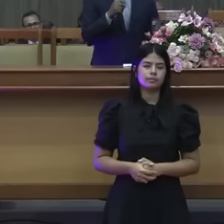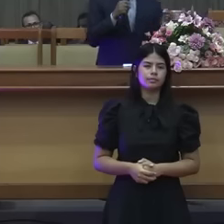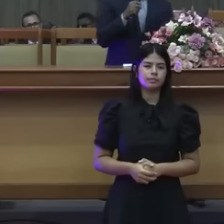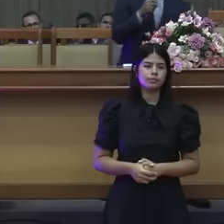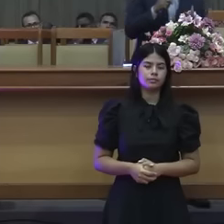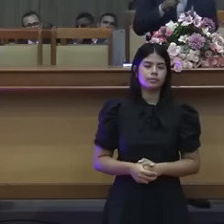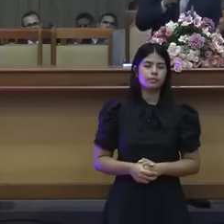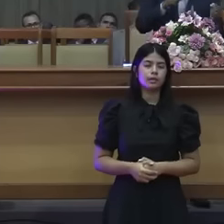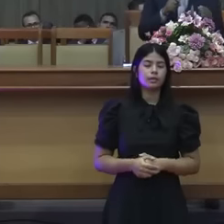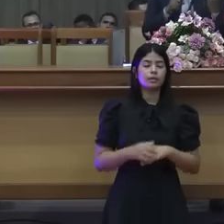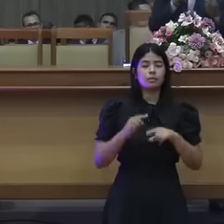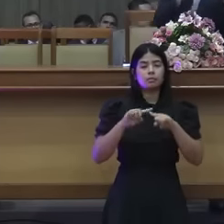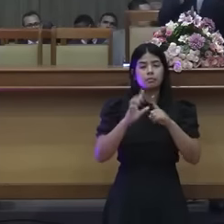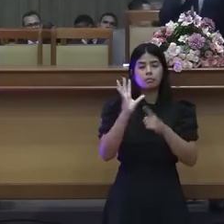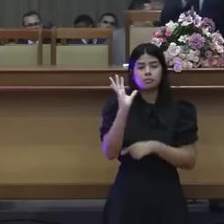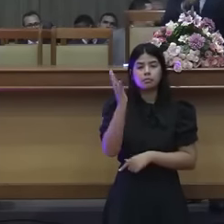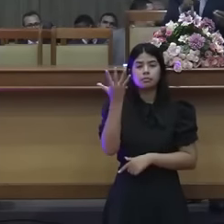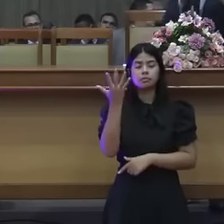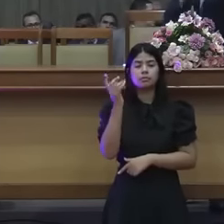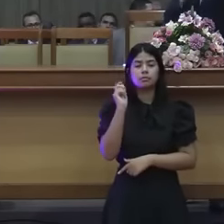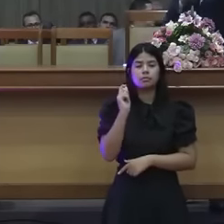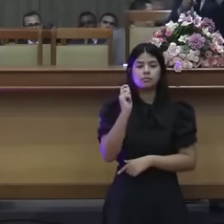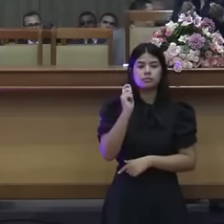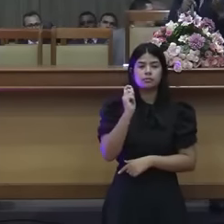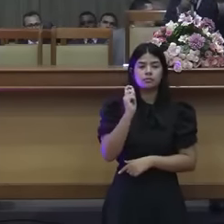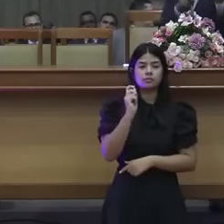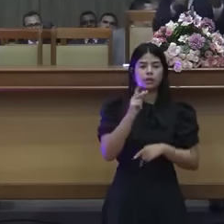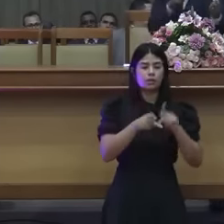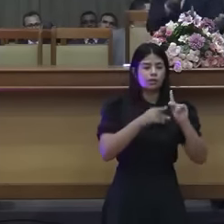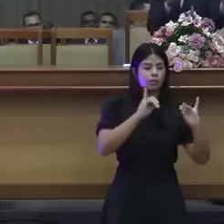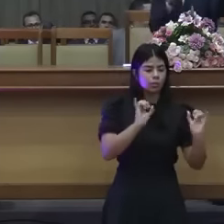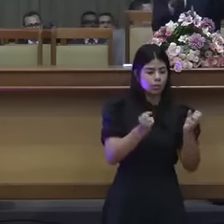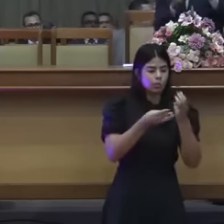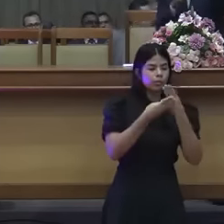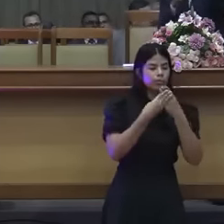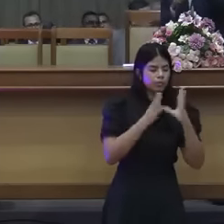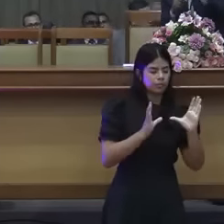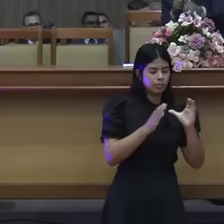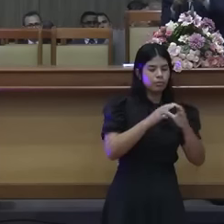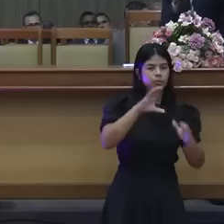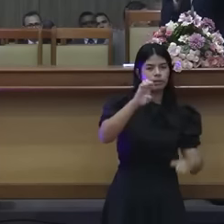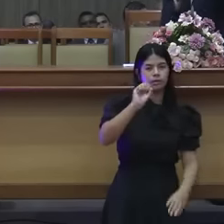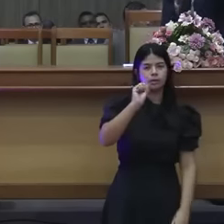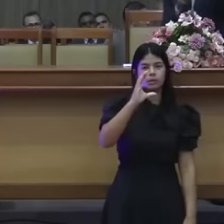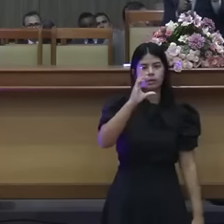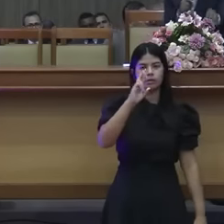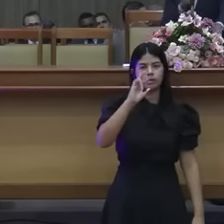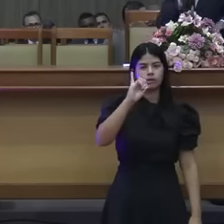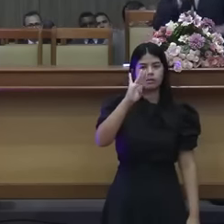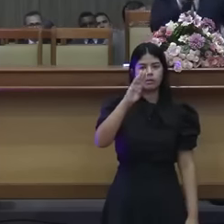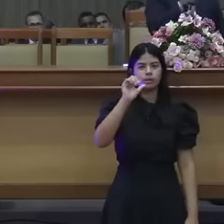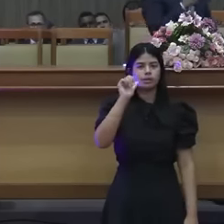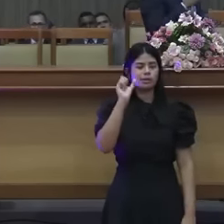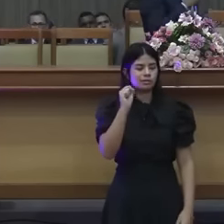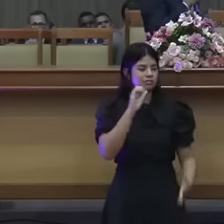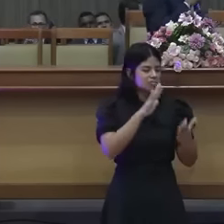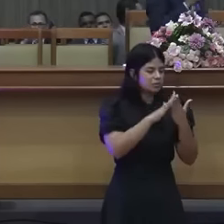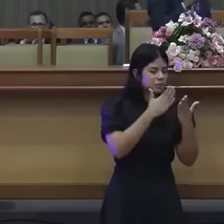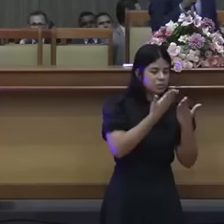O problema foram os judeus e escribas que passaram a interpretar ela como peso.